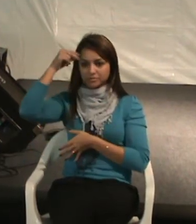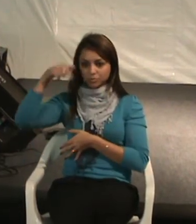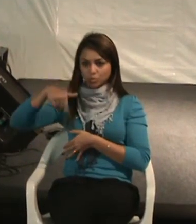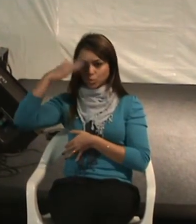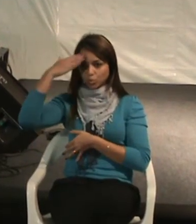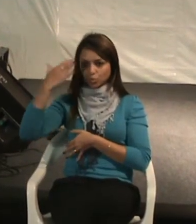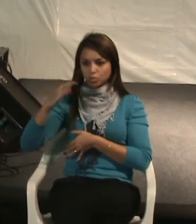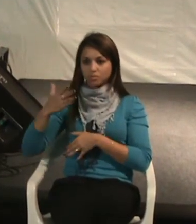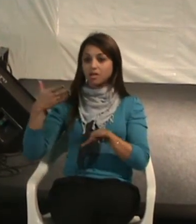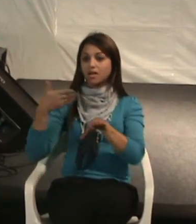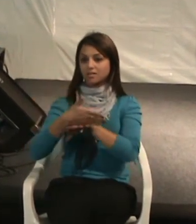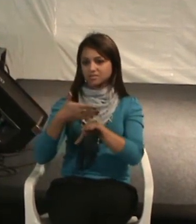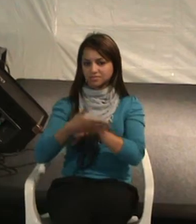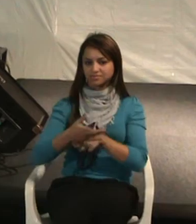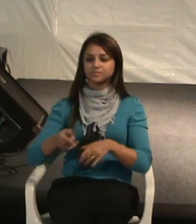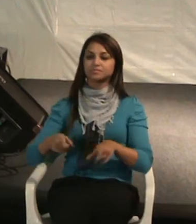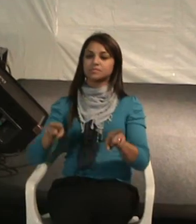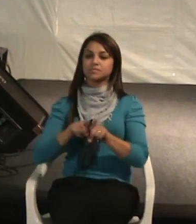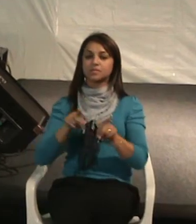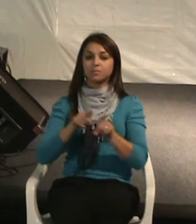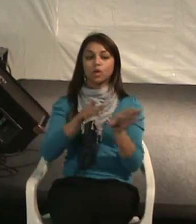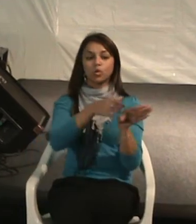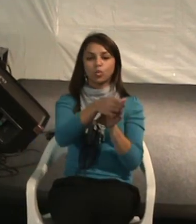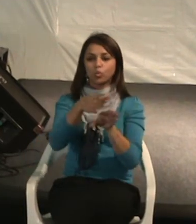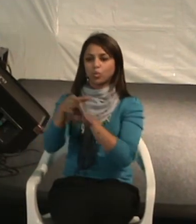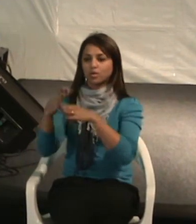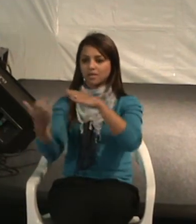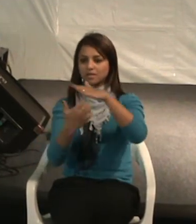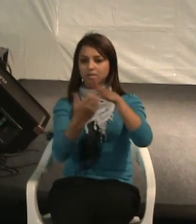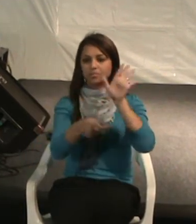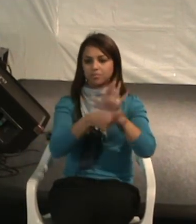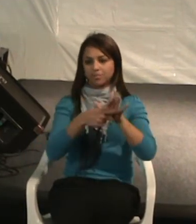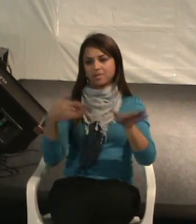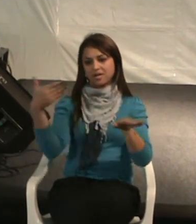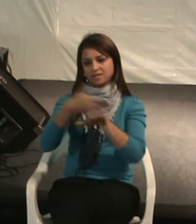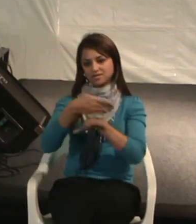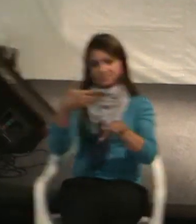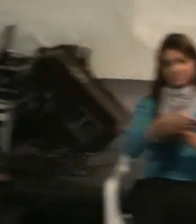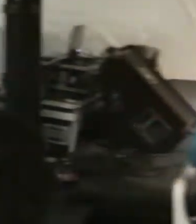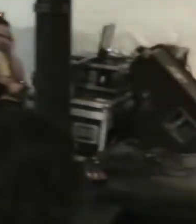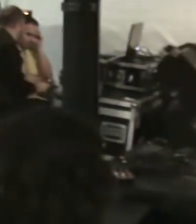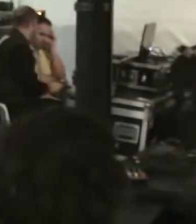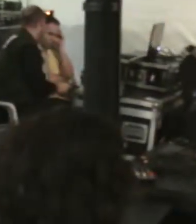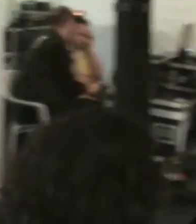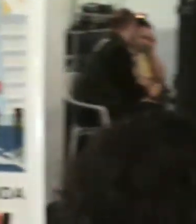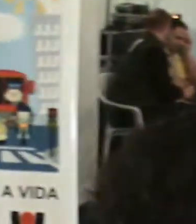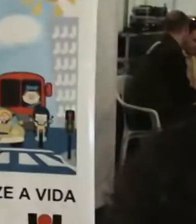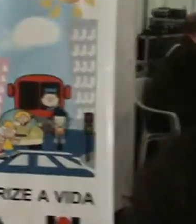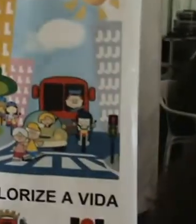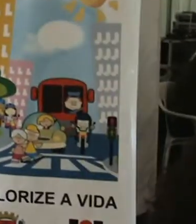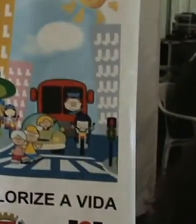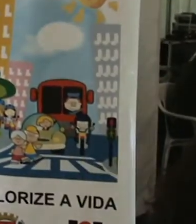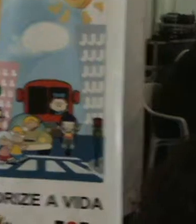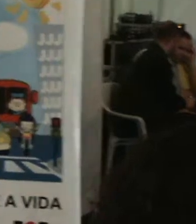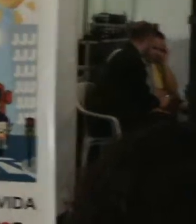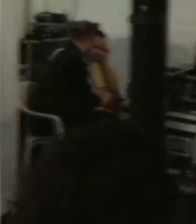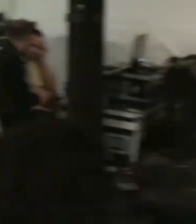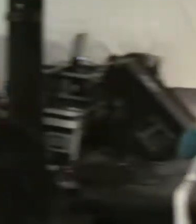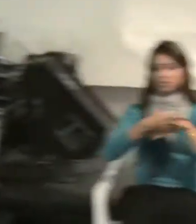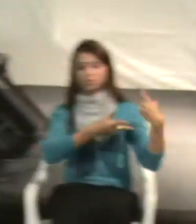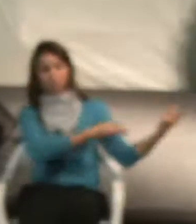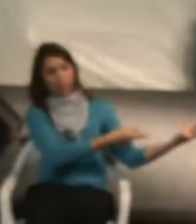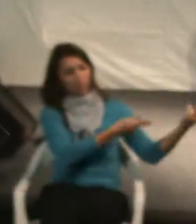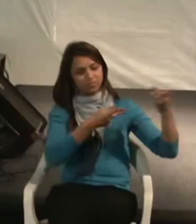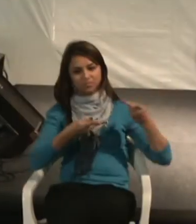Curitiba, e também como consultor de empresas na área de acessibilidade. Para falar do tema, acessibilidade, convidamos